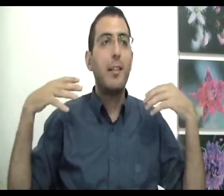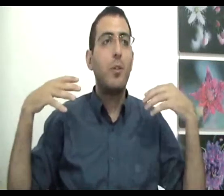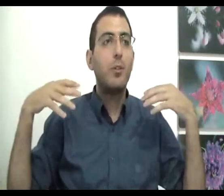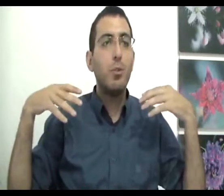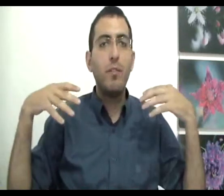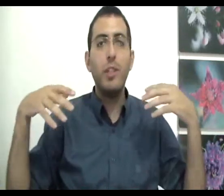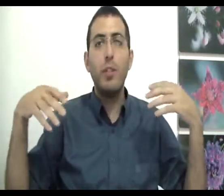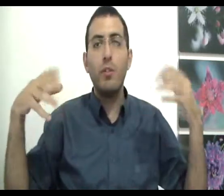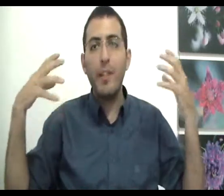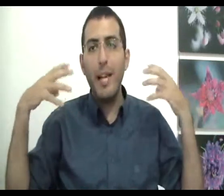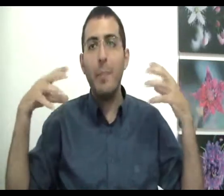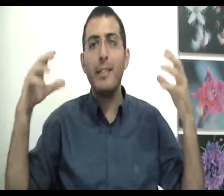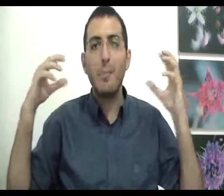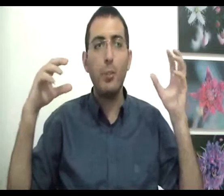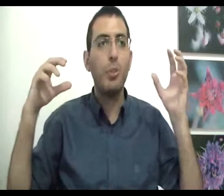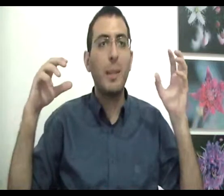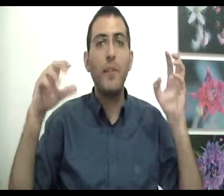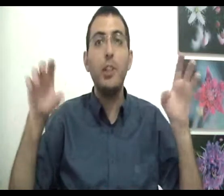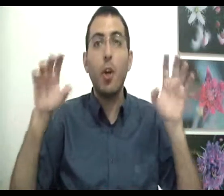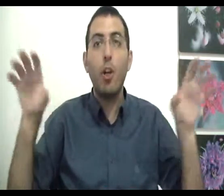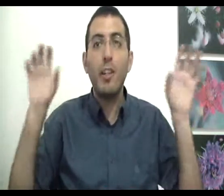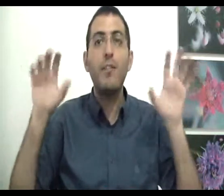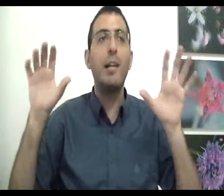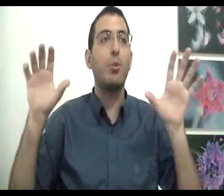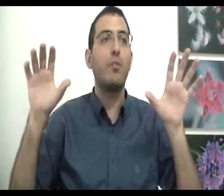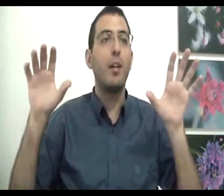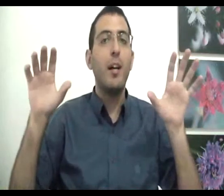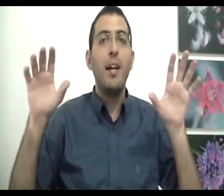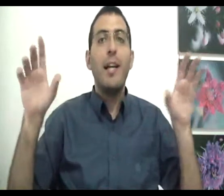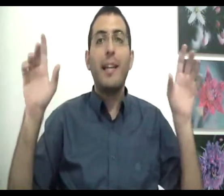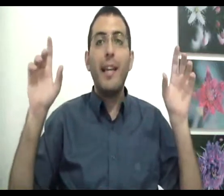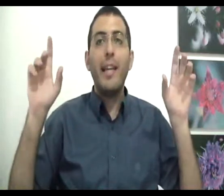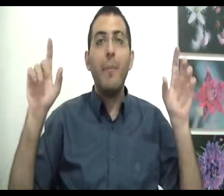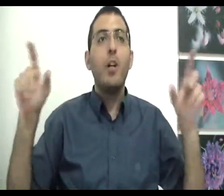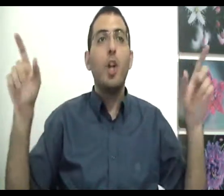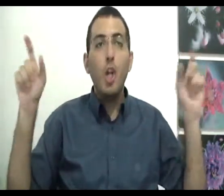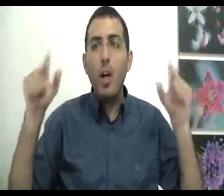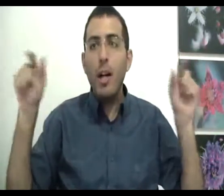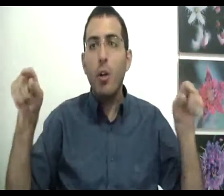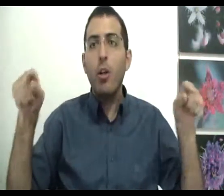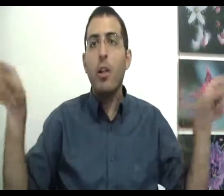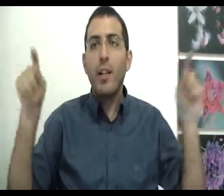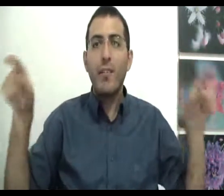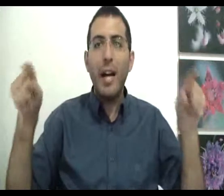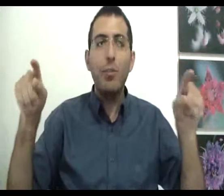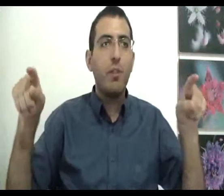את הכל, זה טוב שנובע מאיזה משהו שאדם מבין שהכל כבר טוב כי אם לא הכל כבר טוב